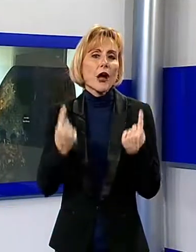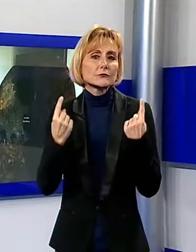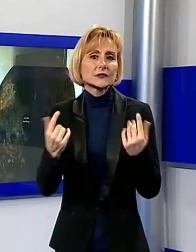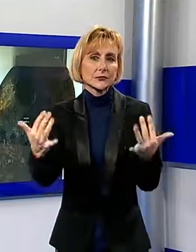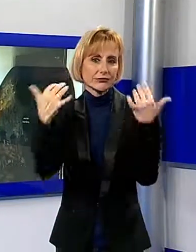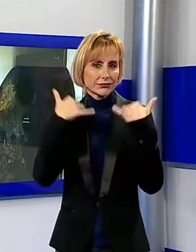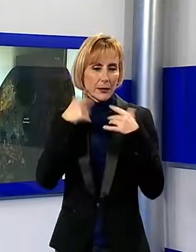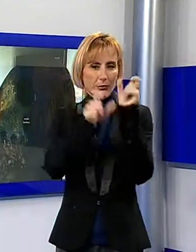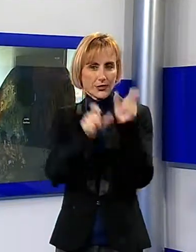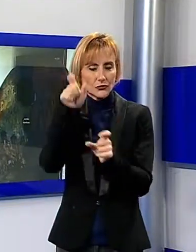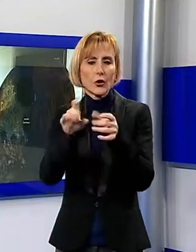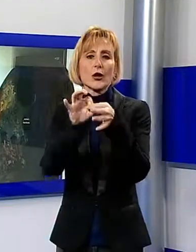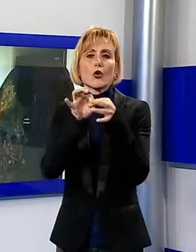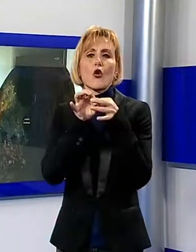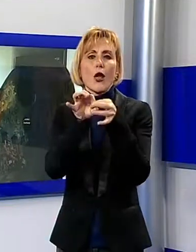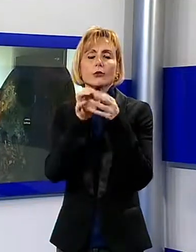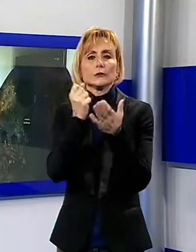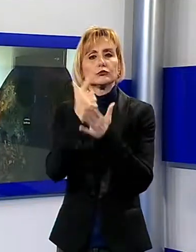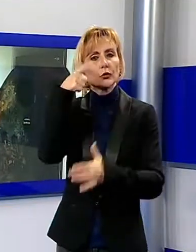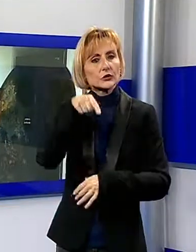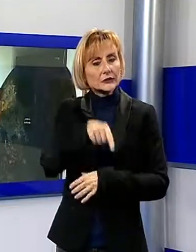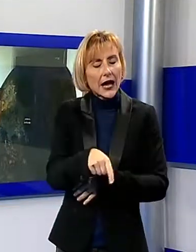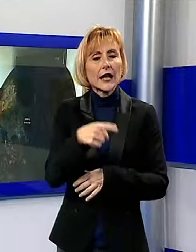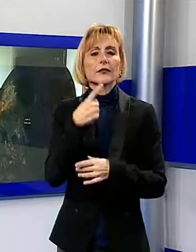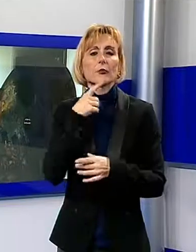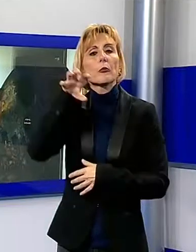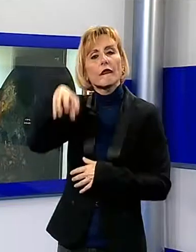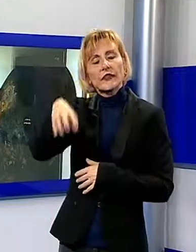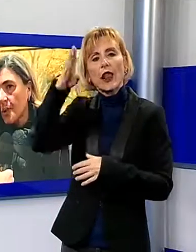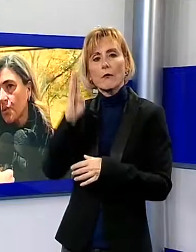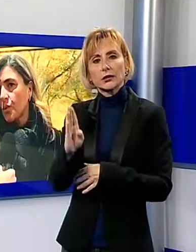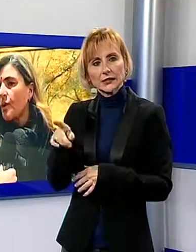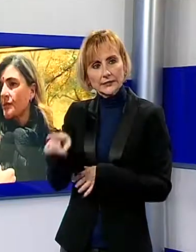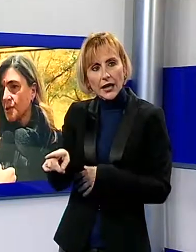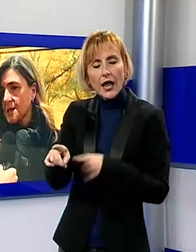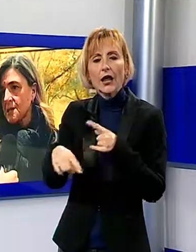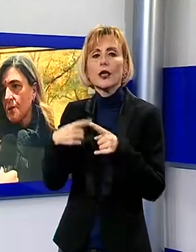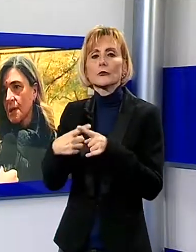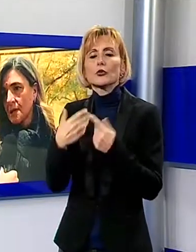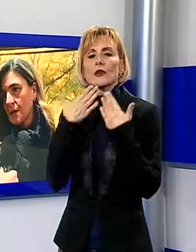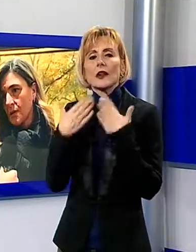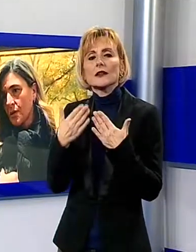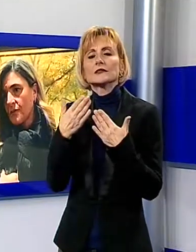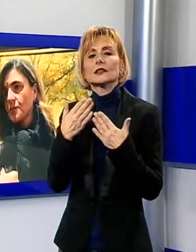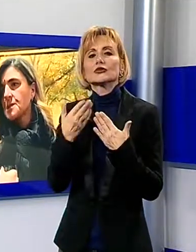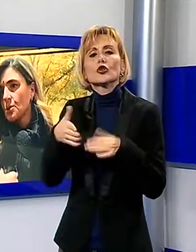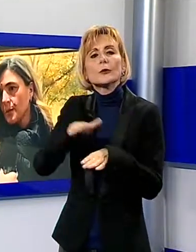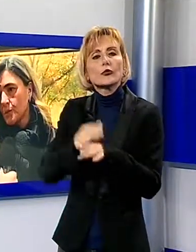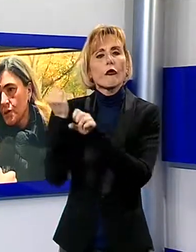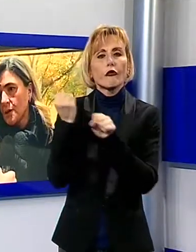Una collaborazione importante con Villa Bertelli, ma soprattutto con le fondazioni del territorio. Fondazione Puccini